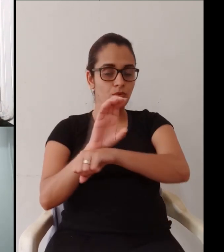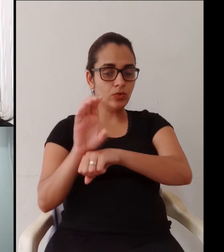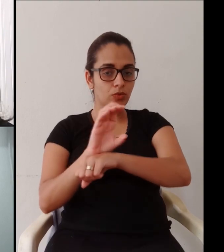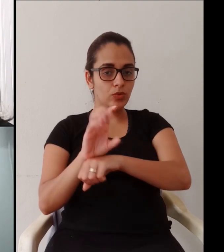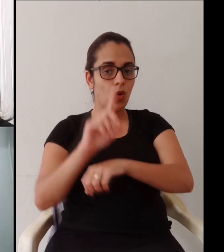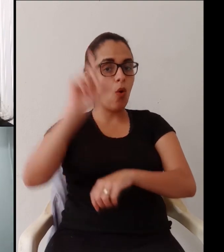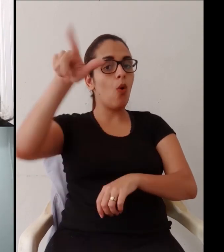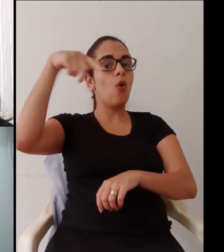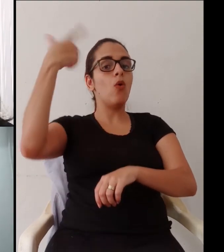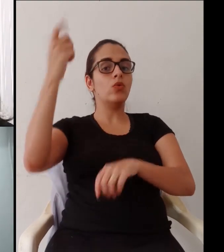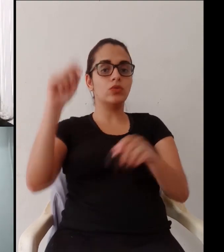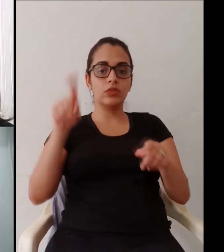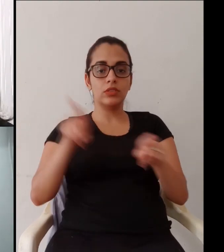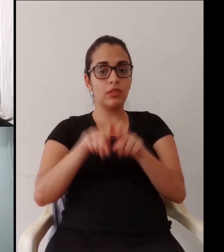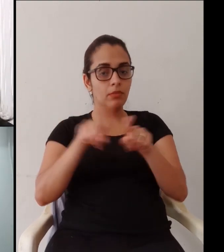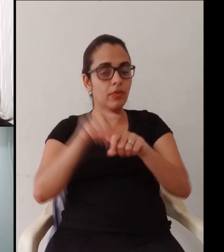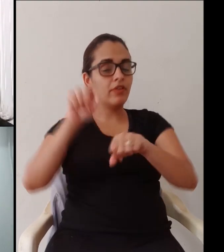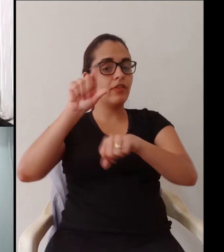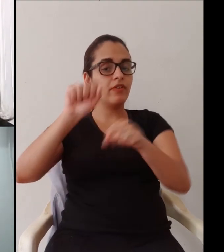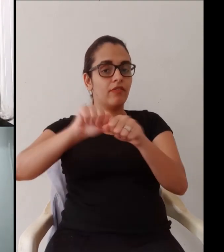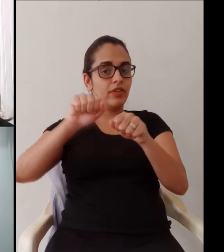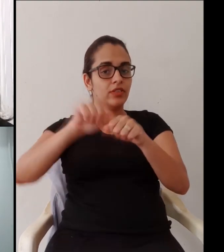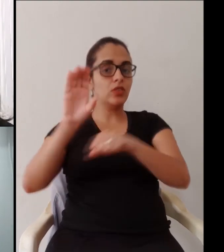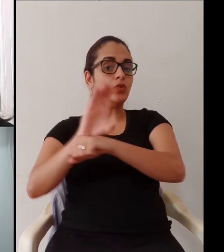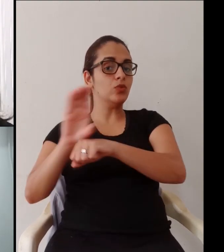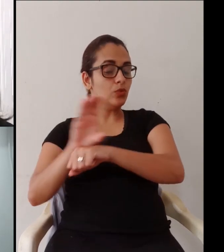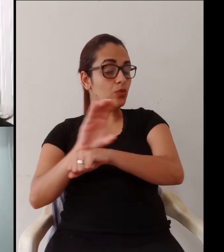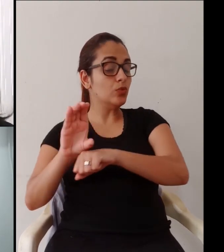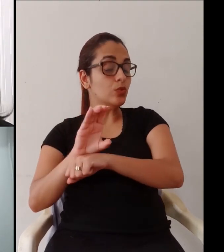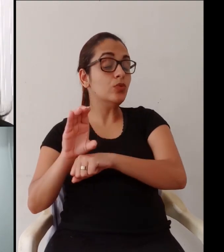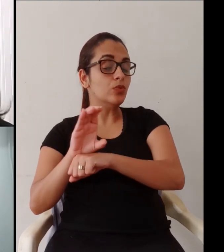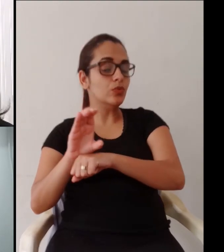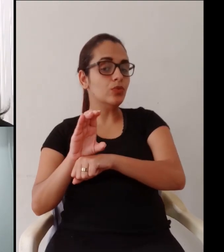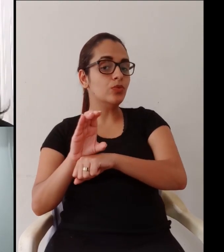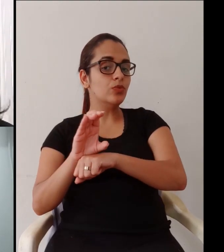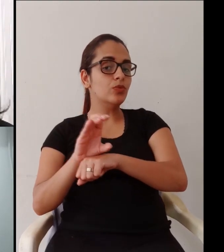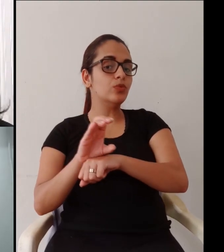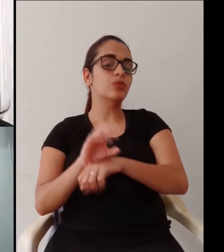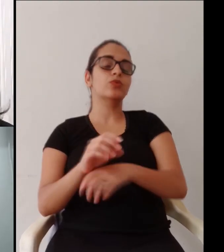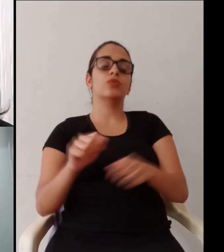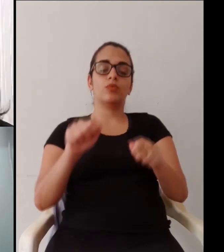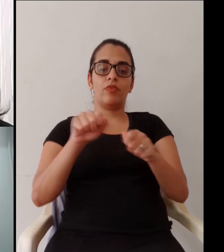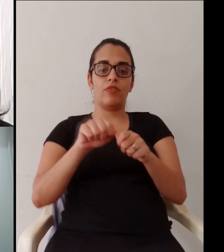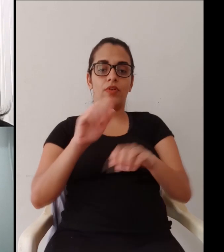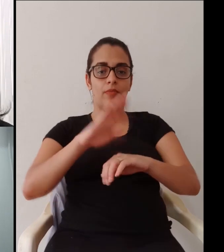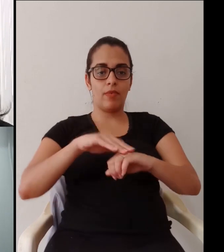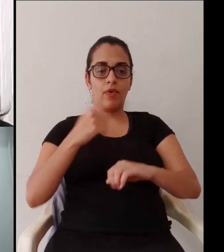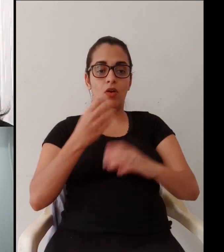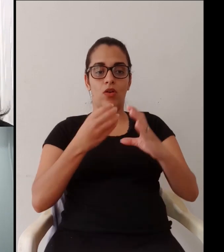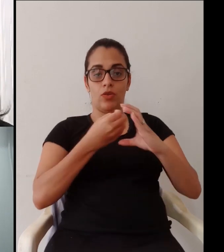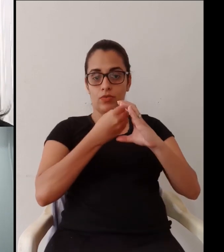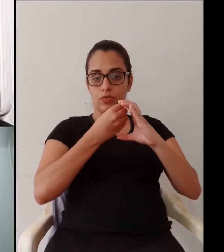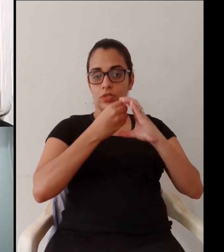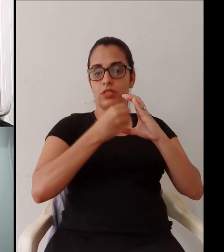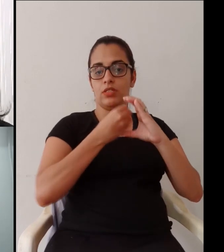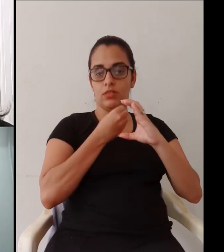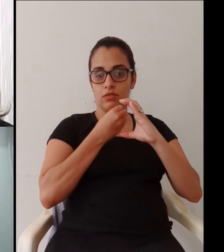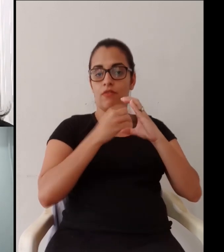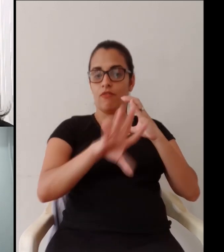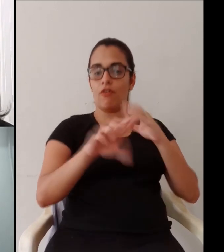mais de 50% dos nossos professores já são capacitados em curso e que outros tantos estão realizando cursos